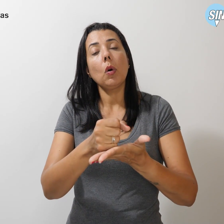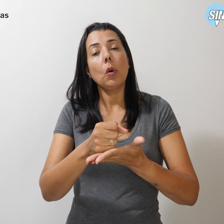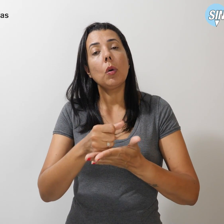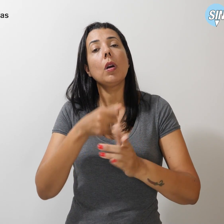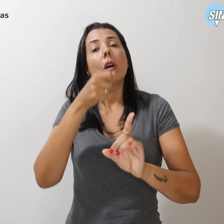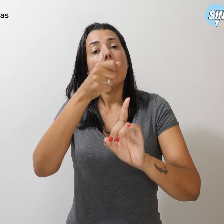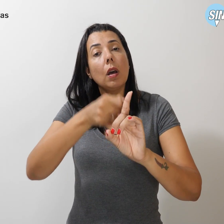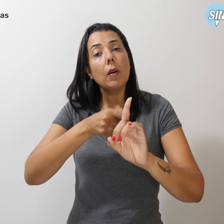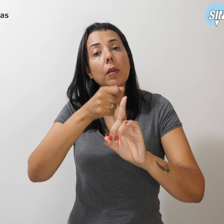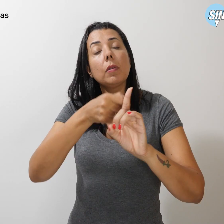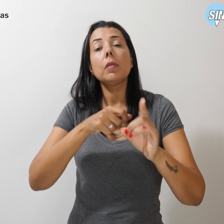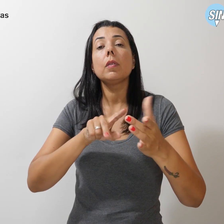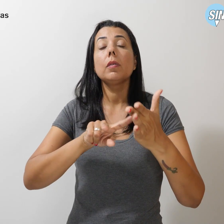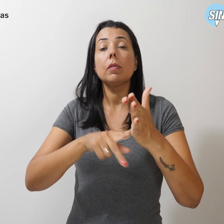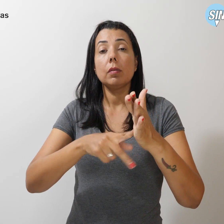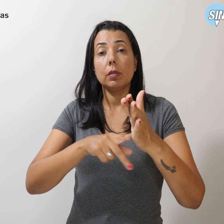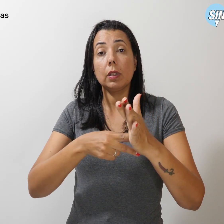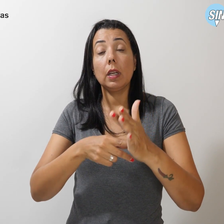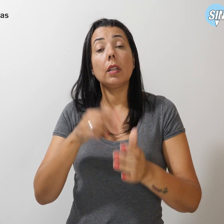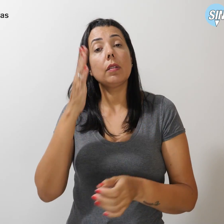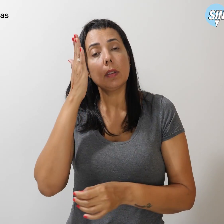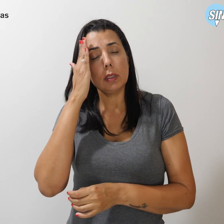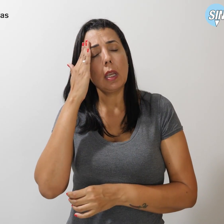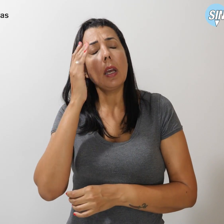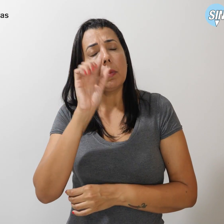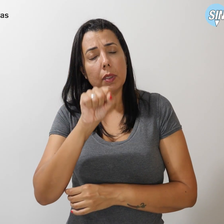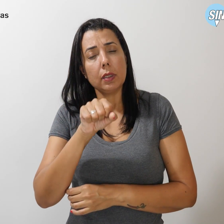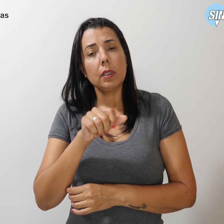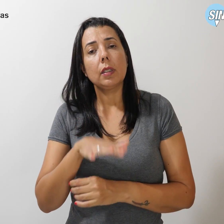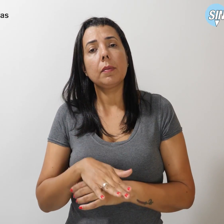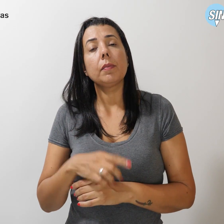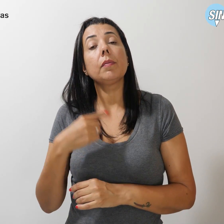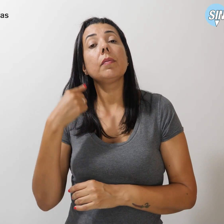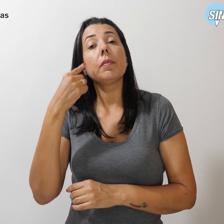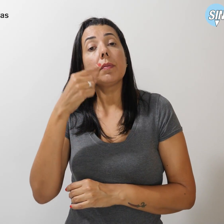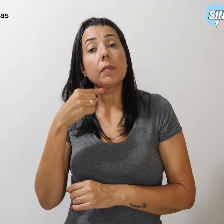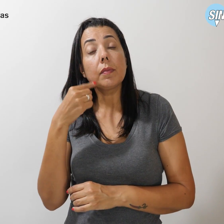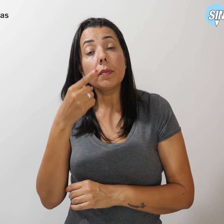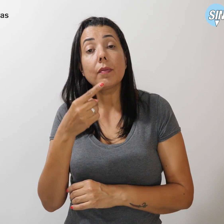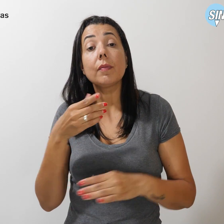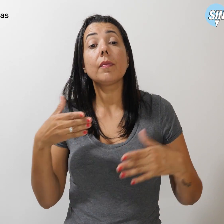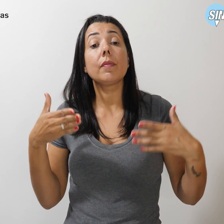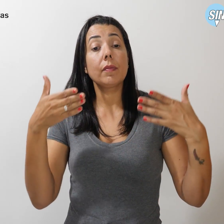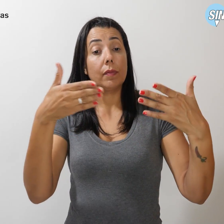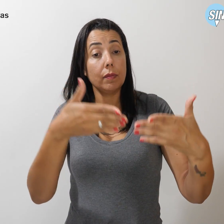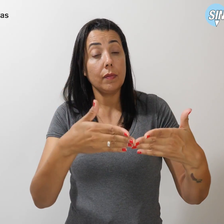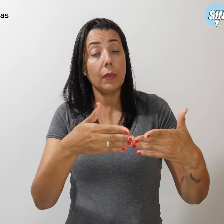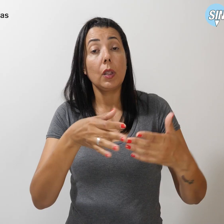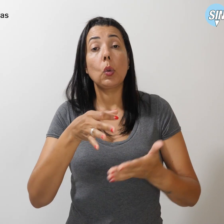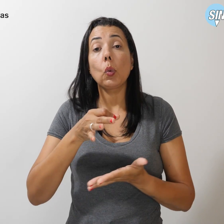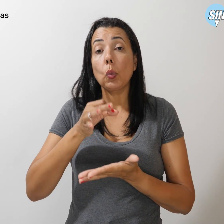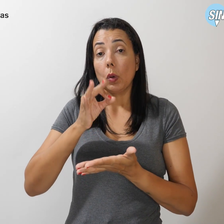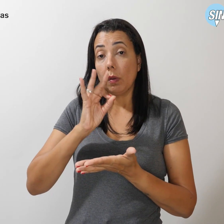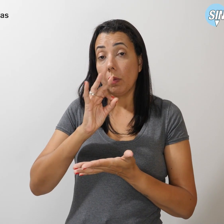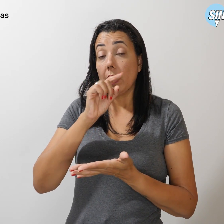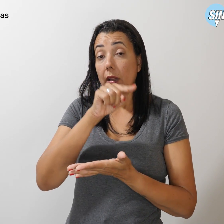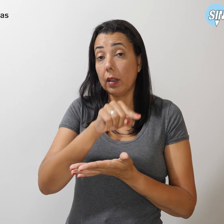sindicato. Saiba mais, parlamentares participam do café da manhã do Simpro e